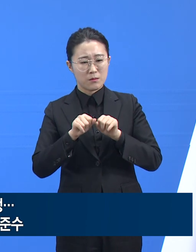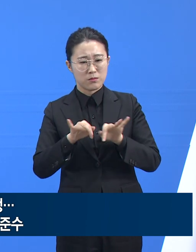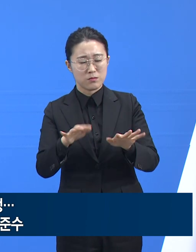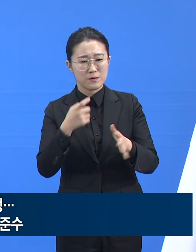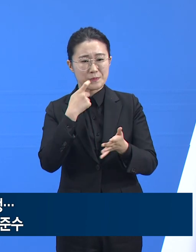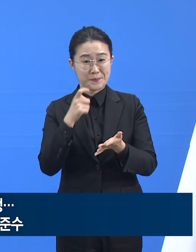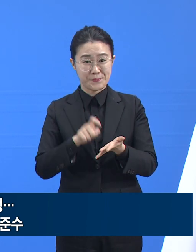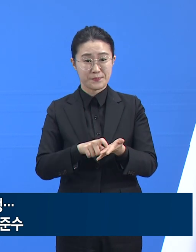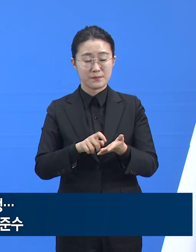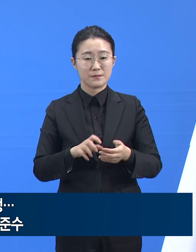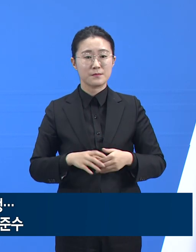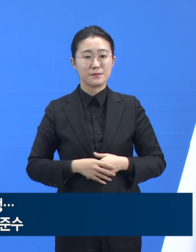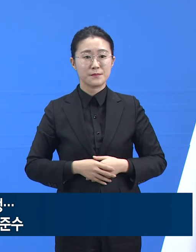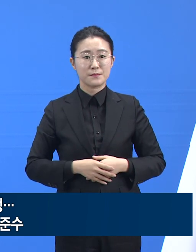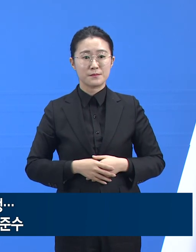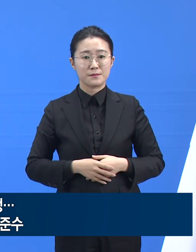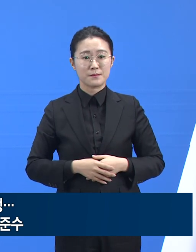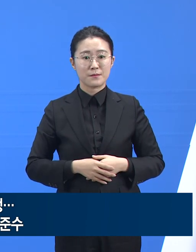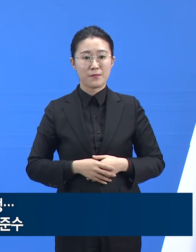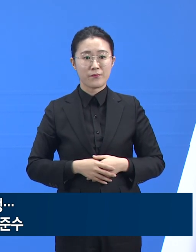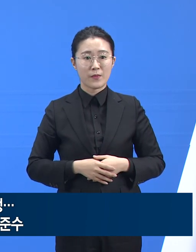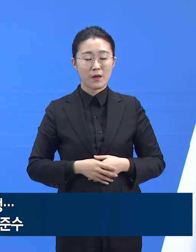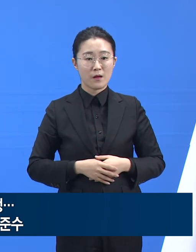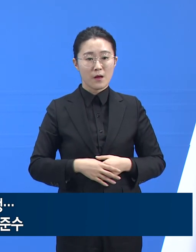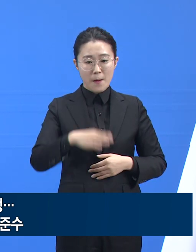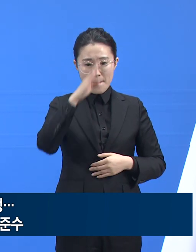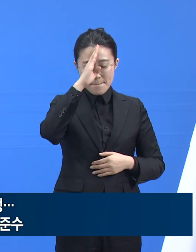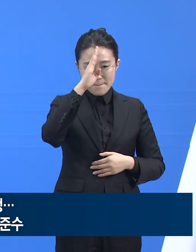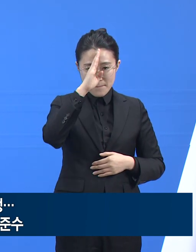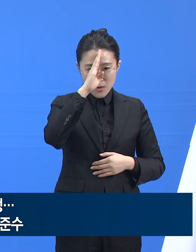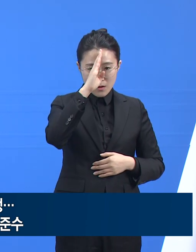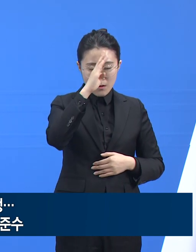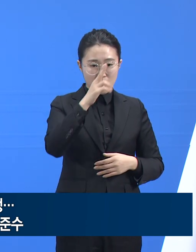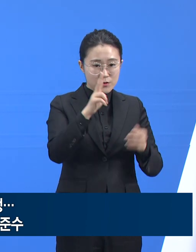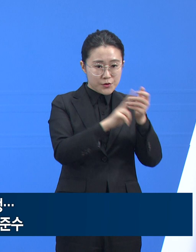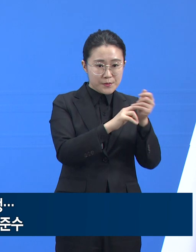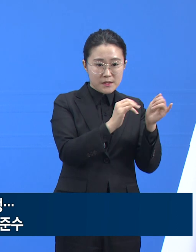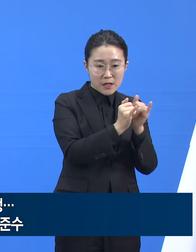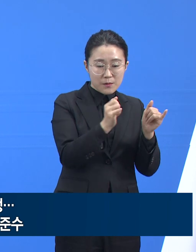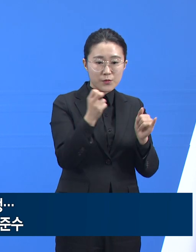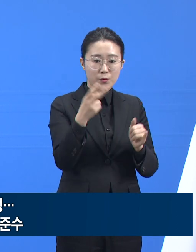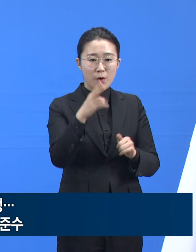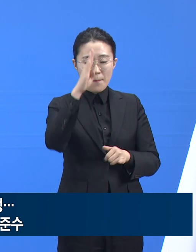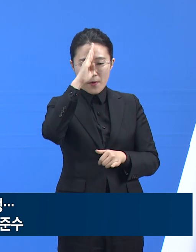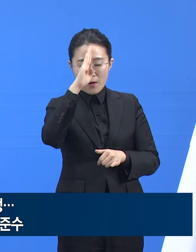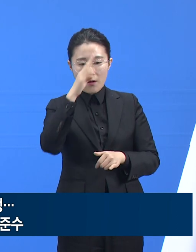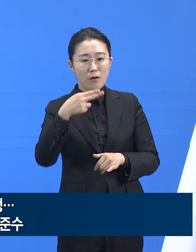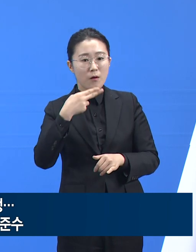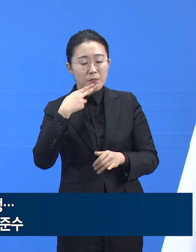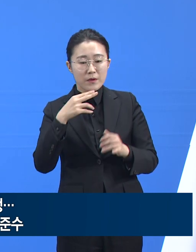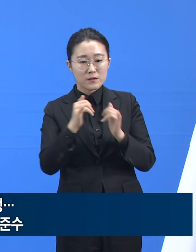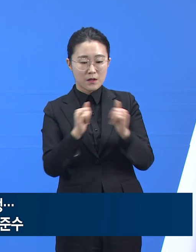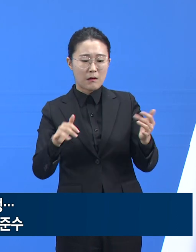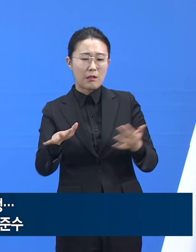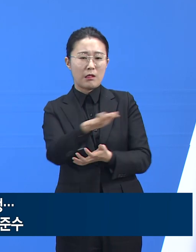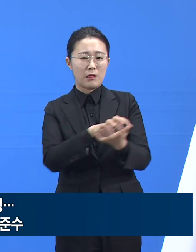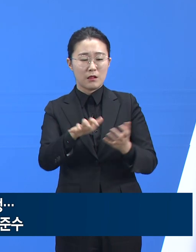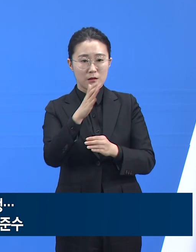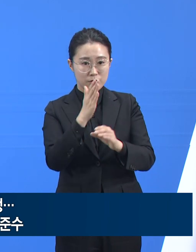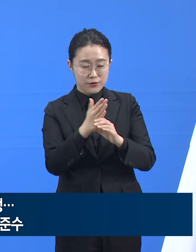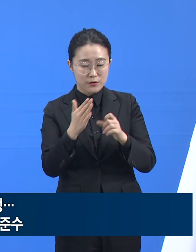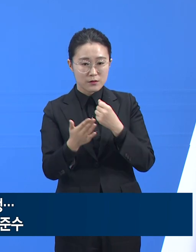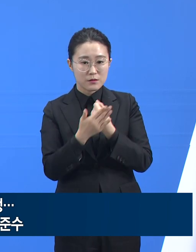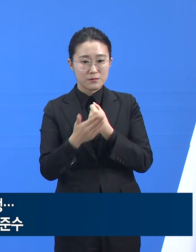무증상자들과 일반인들이 산재되어 있는 이 시기에 연말 모임과 다중이용시설 이용을 자제하는 물리적 거리